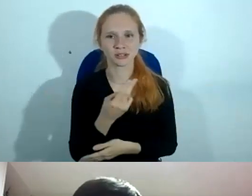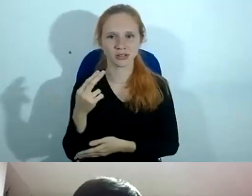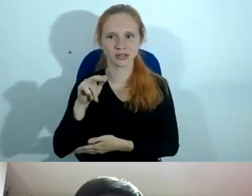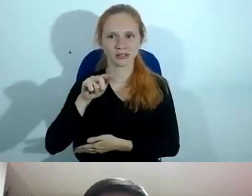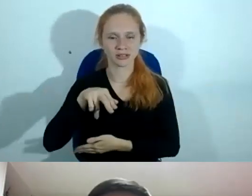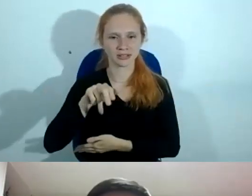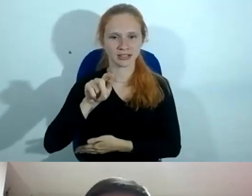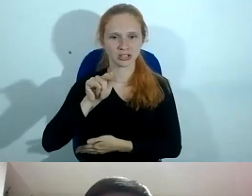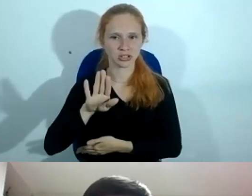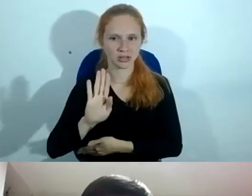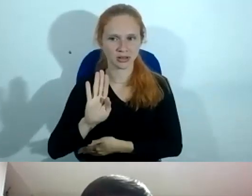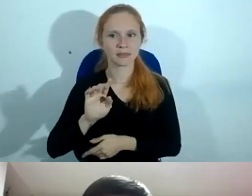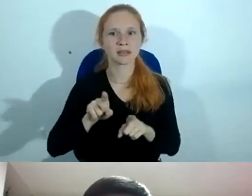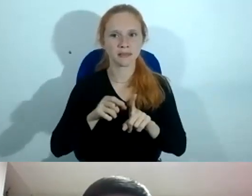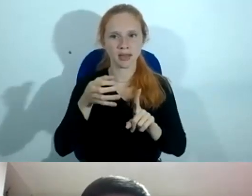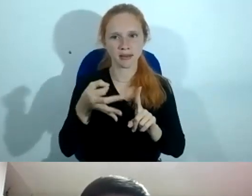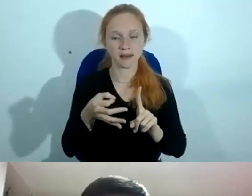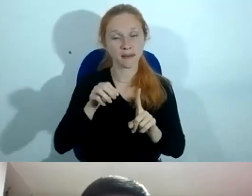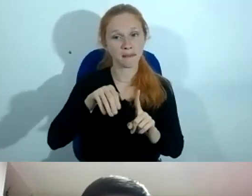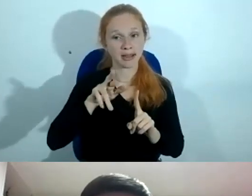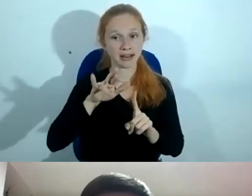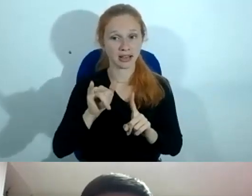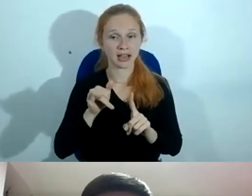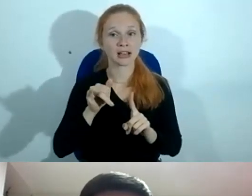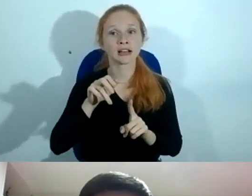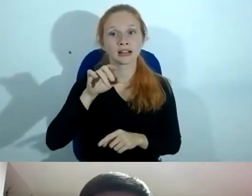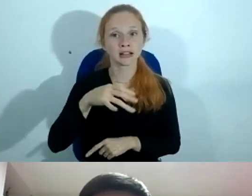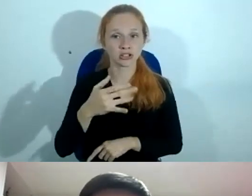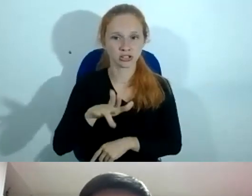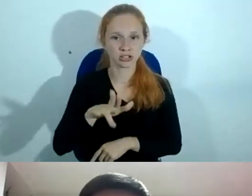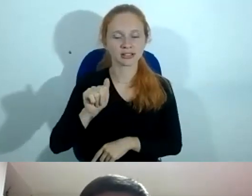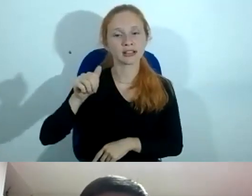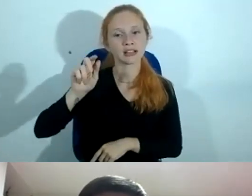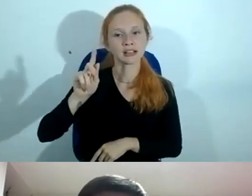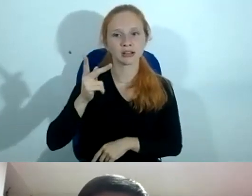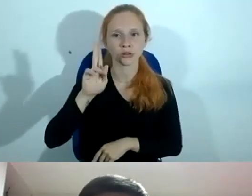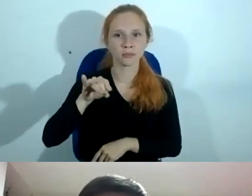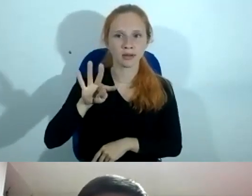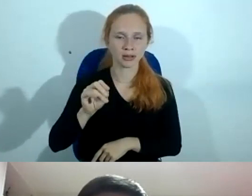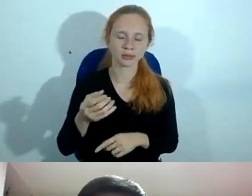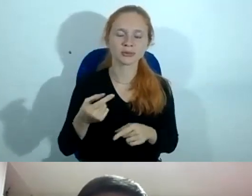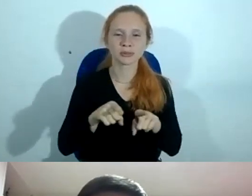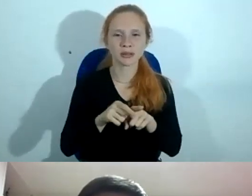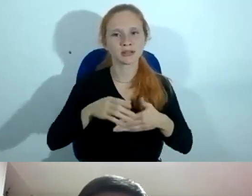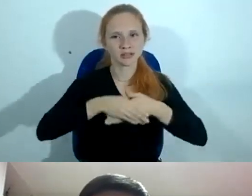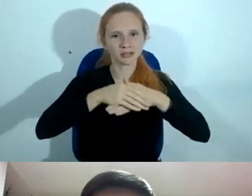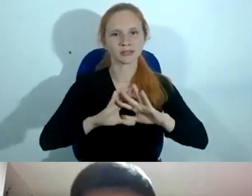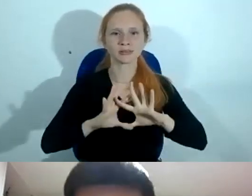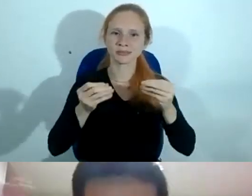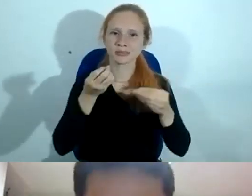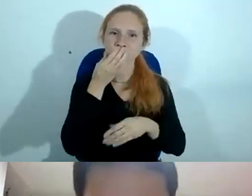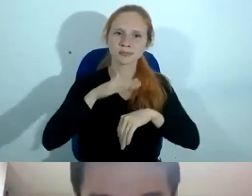presidente doutor Maria Cristina doutor Walter e doutor Humberto que integram o fórum saudações a todos boa noite